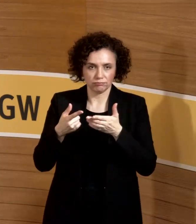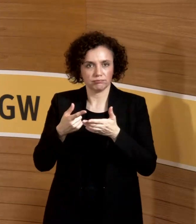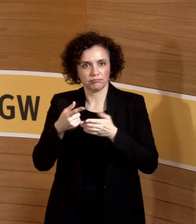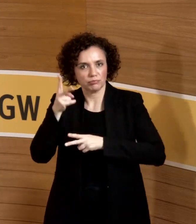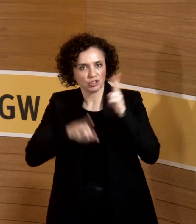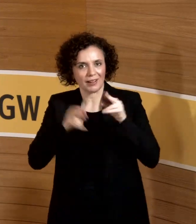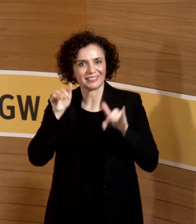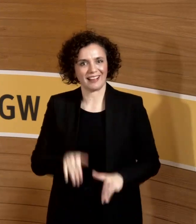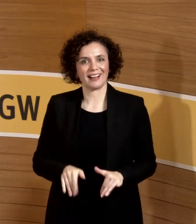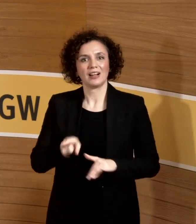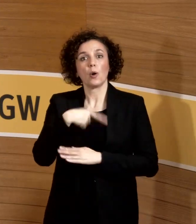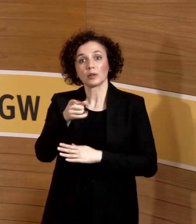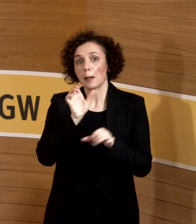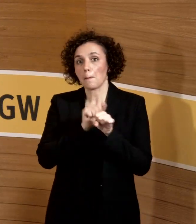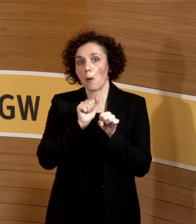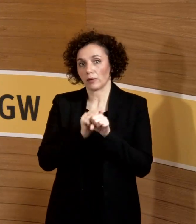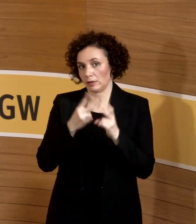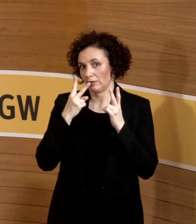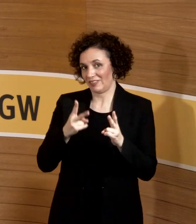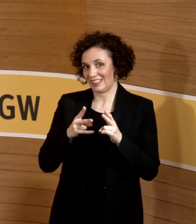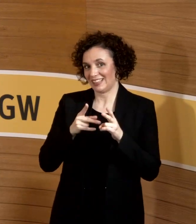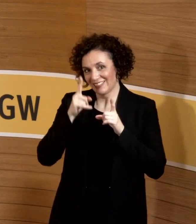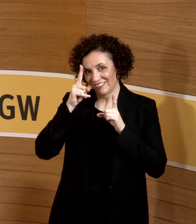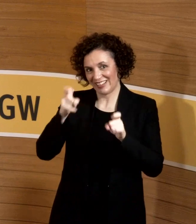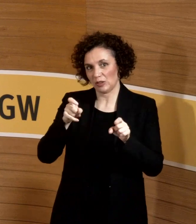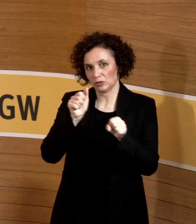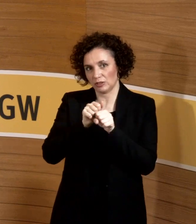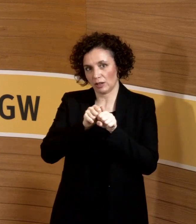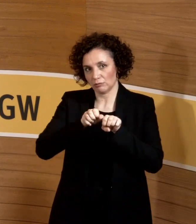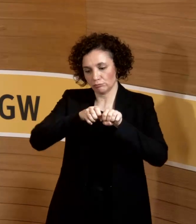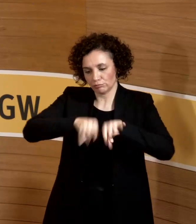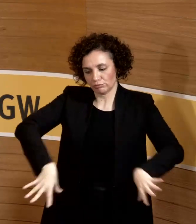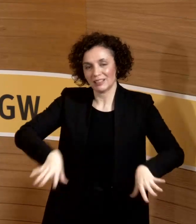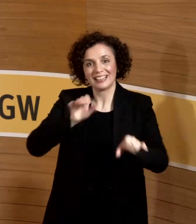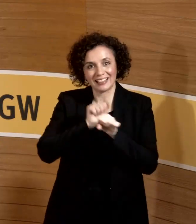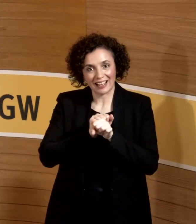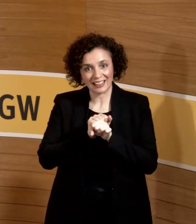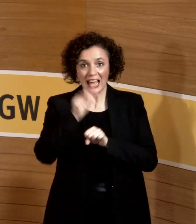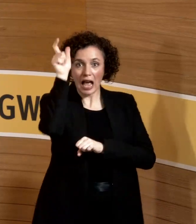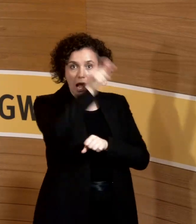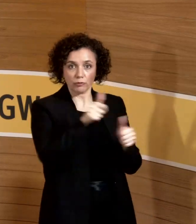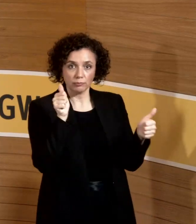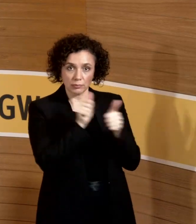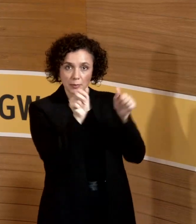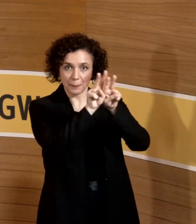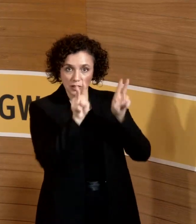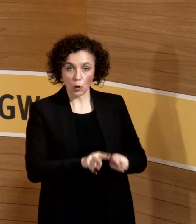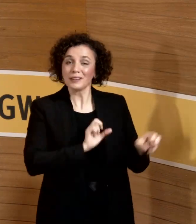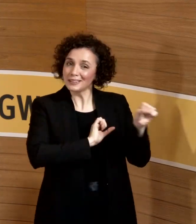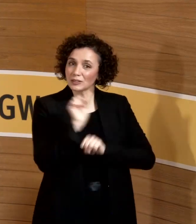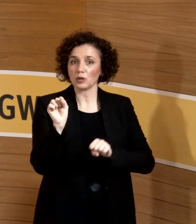ausscheiden können. Auch wenn man die mit Hygienemaßnahmen betreut, hat man kein erhöhtes Risiko. Also sprich, man könnte